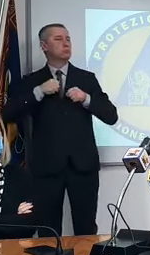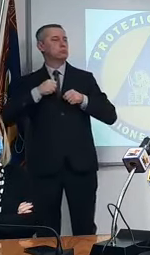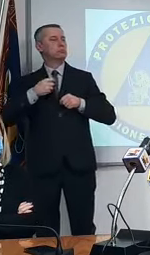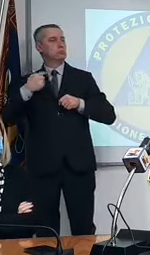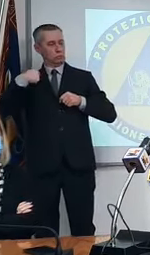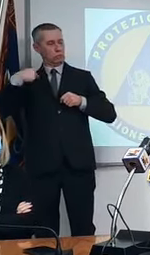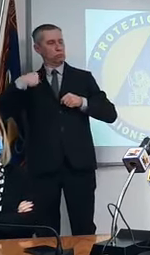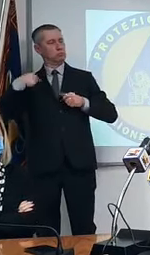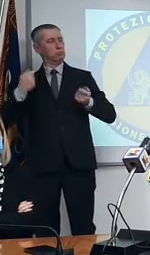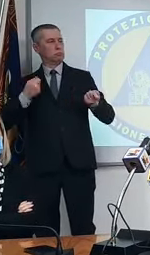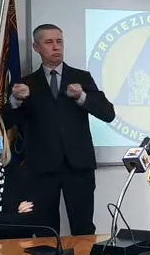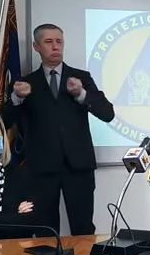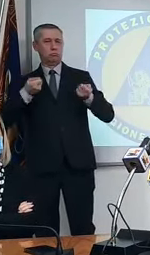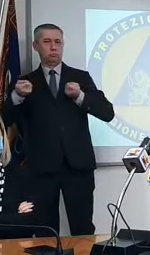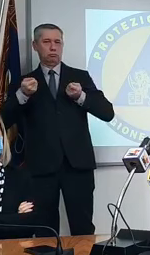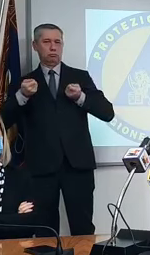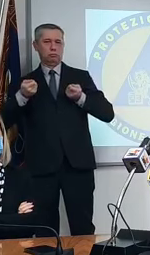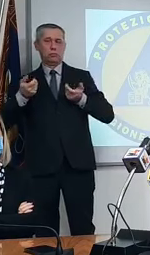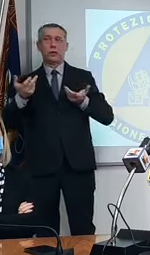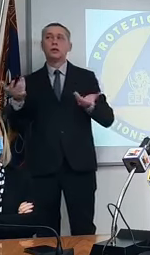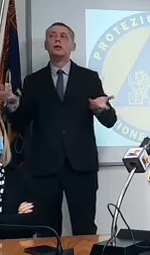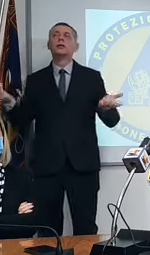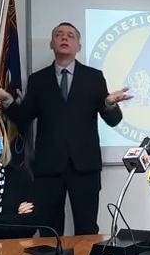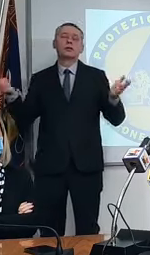ma immagino proprio di no